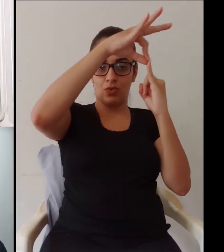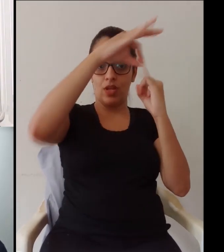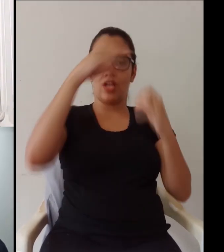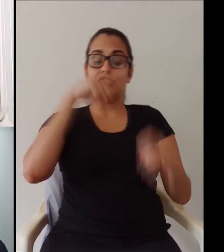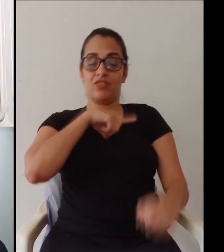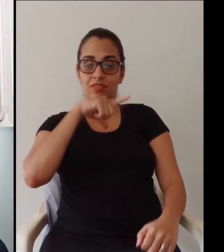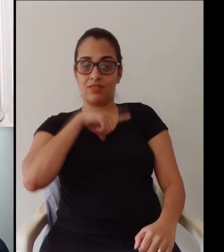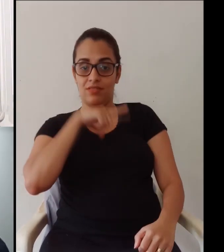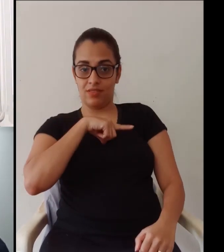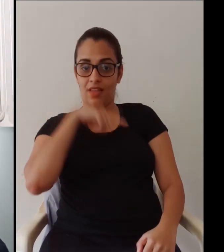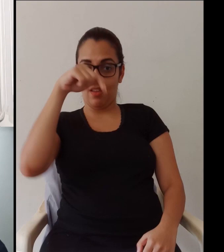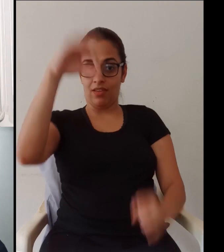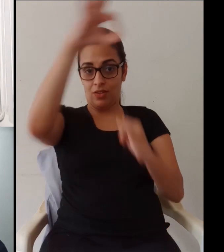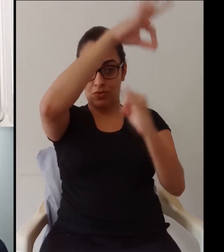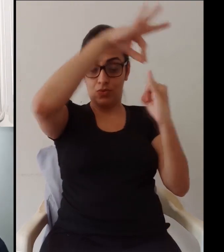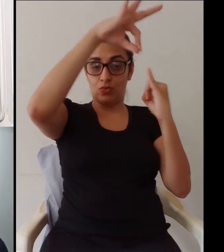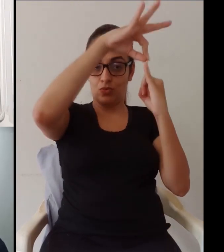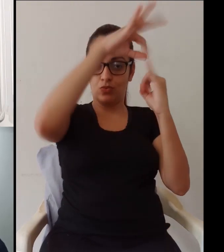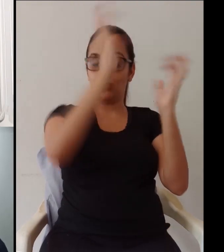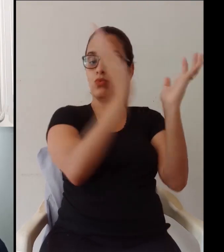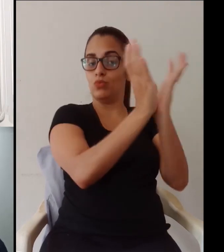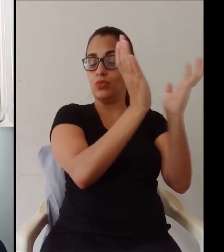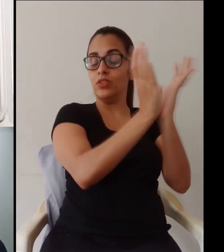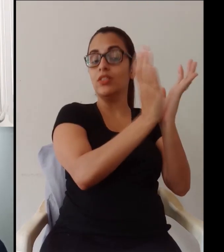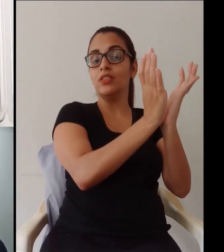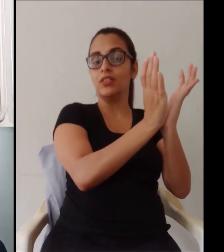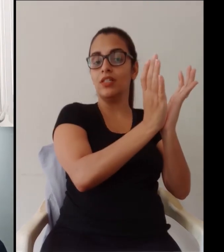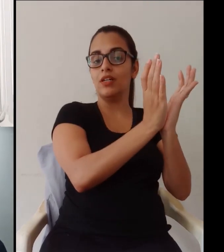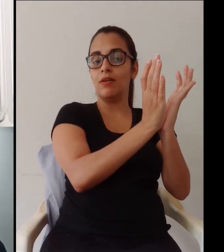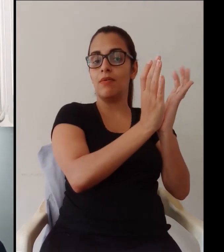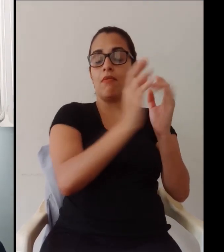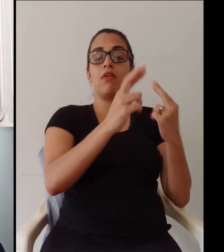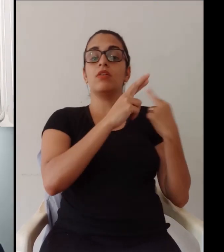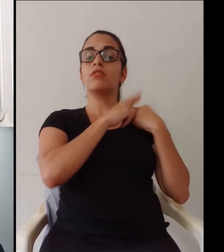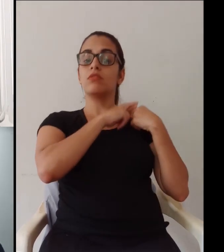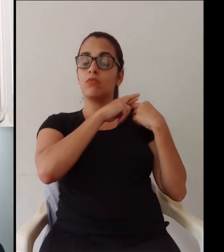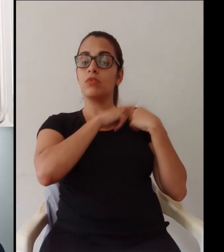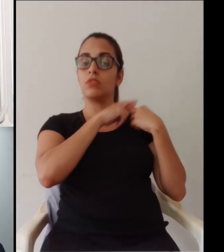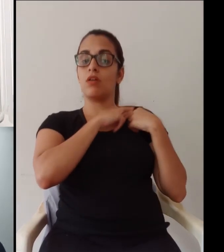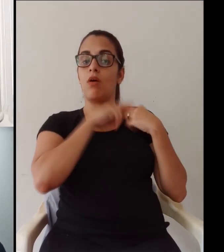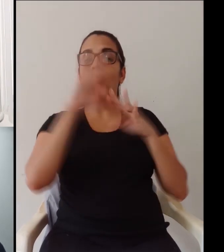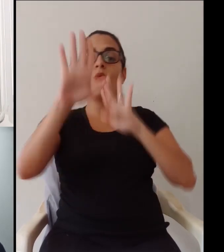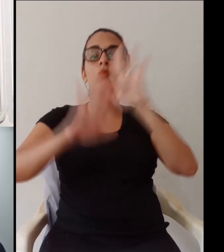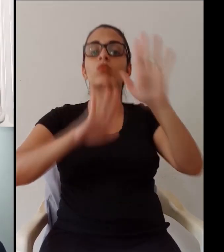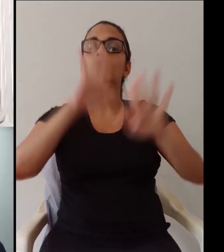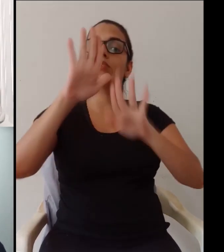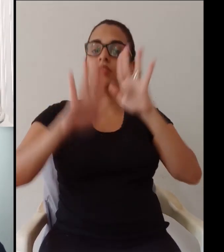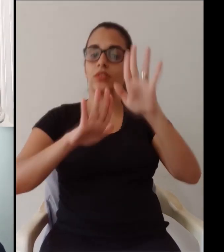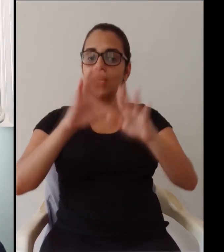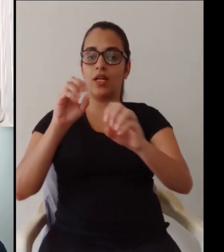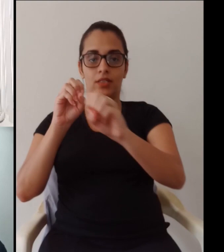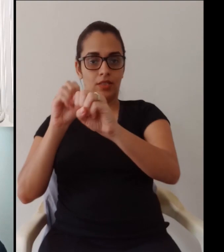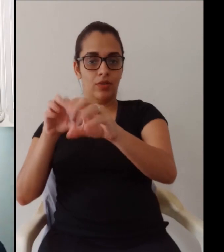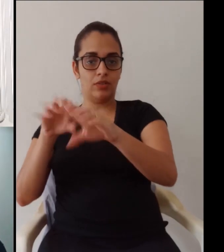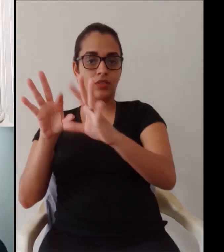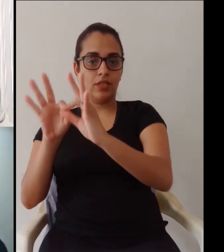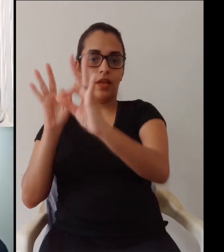o CEPHOR é o Centro de Referência em Formação e Educação à Distância do Instituto. Então, significa que a gente tem aqui no Instituto